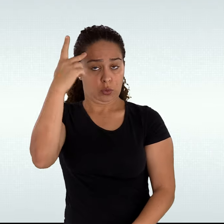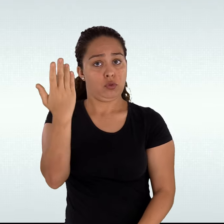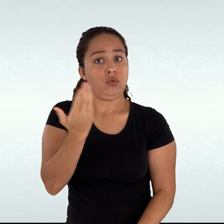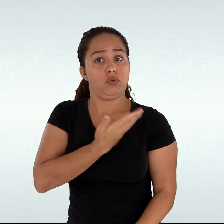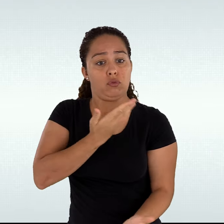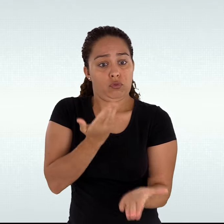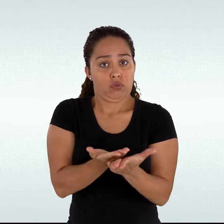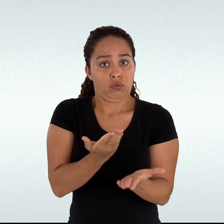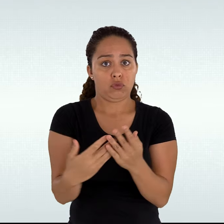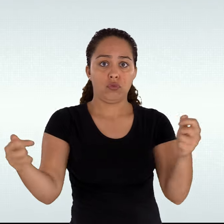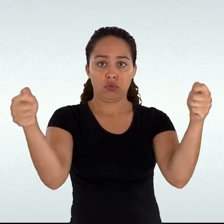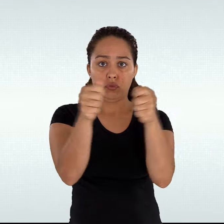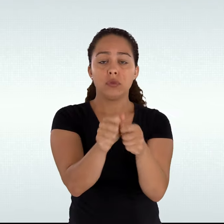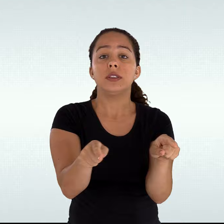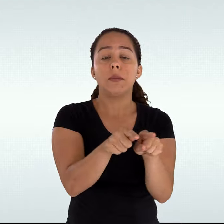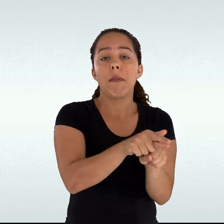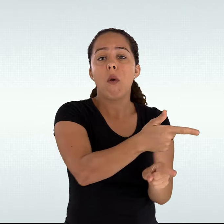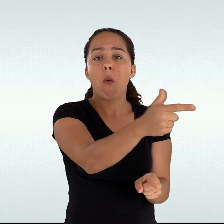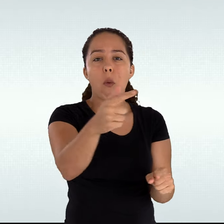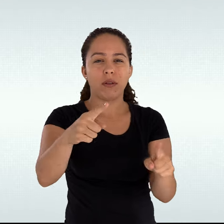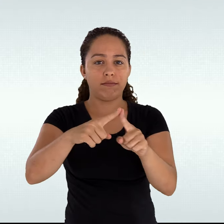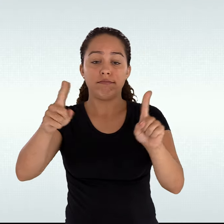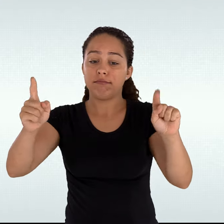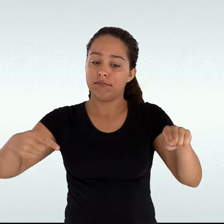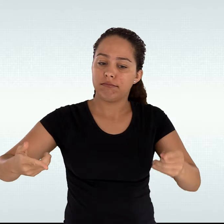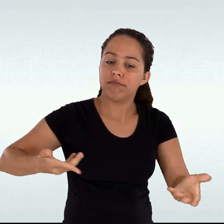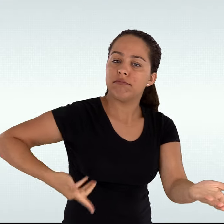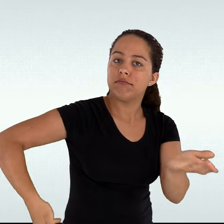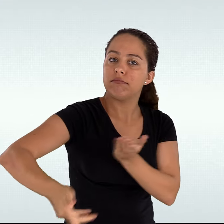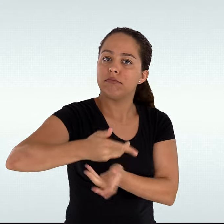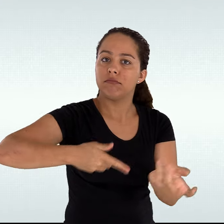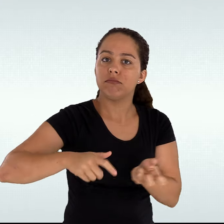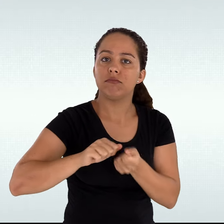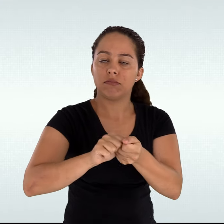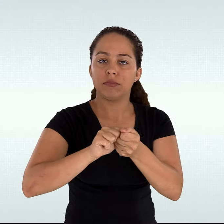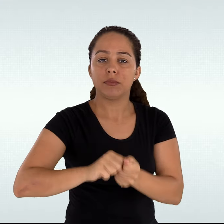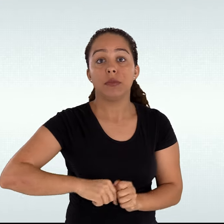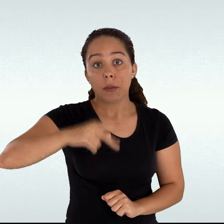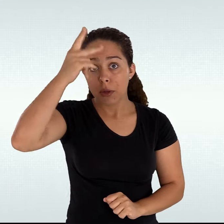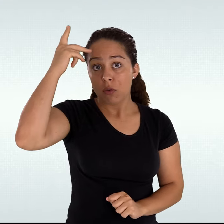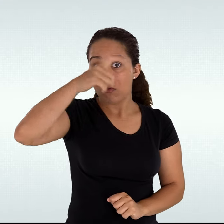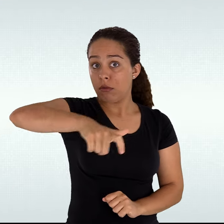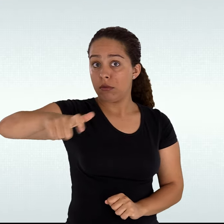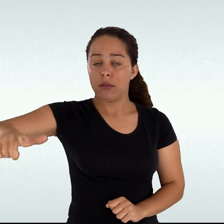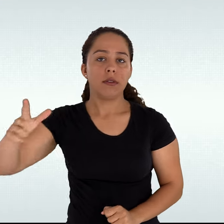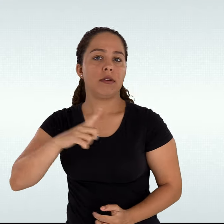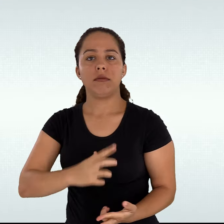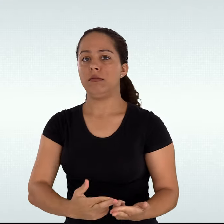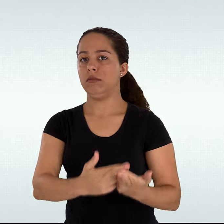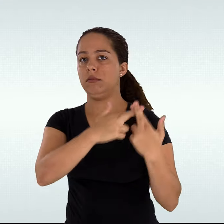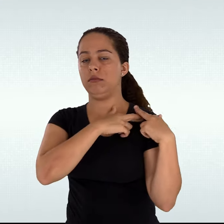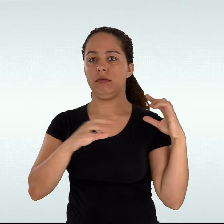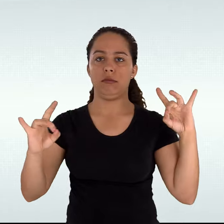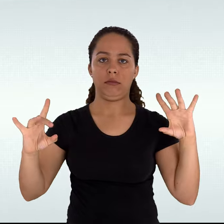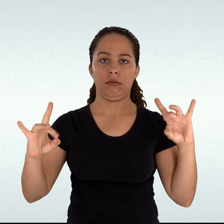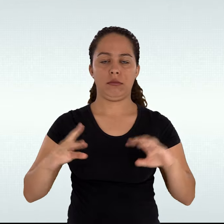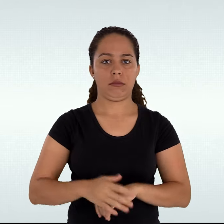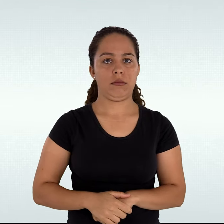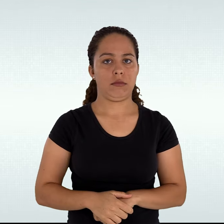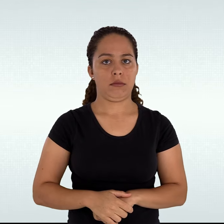os colegas de turma e os demais servidores se envolvam, cada um na sua competência específica, no processo